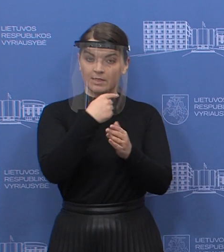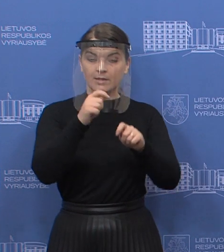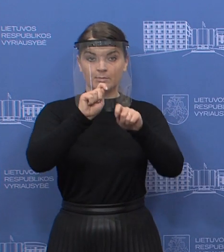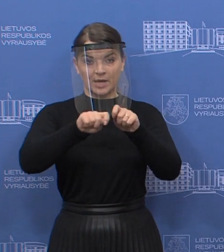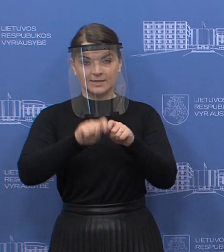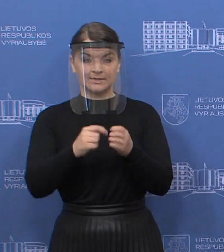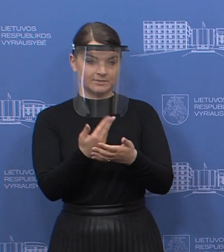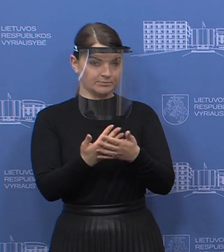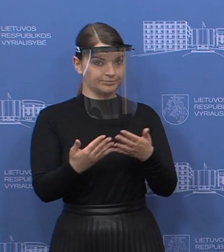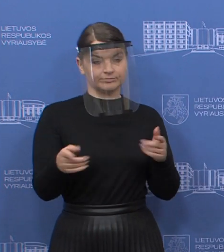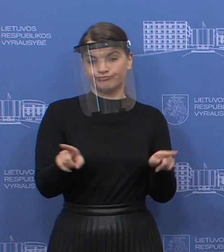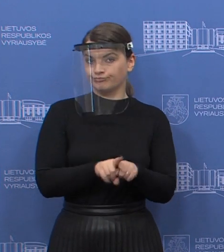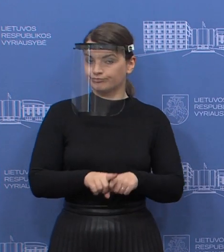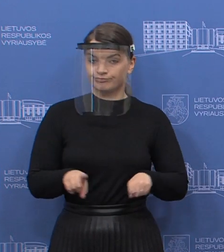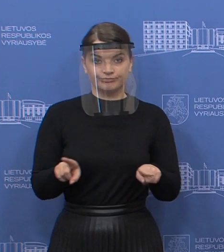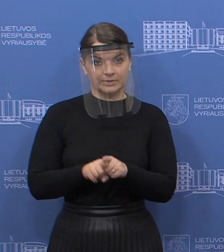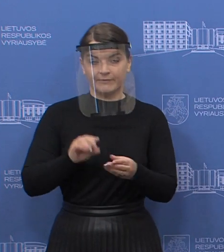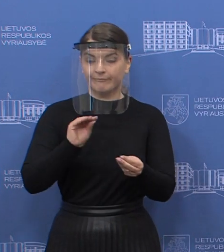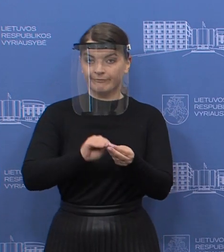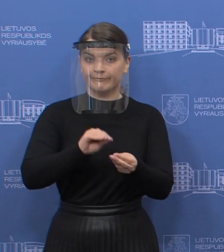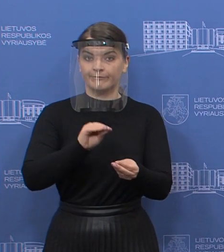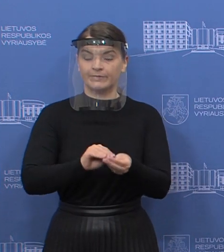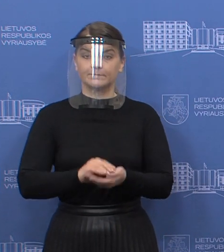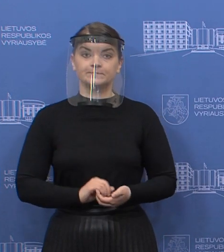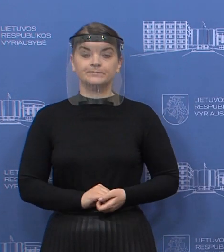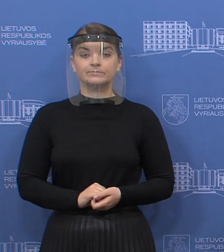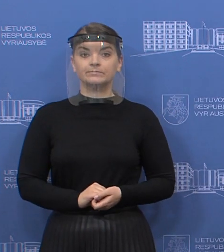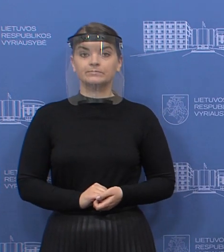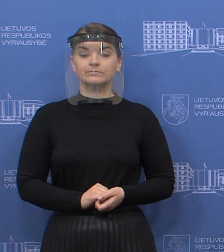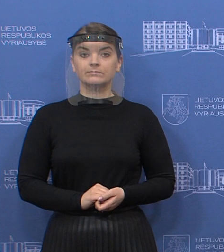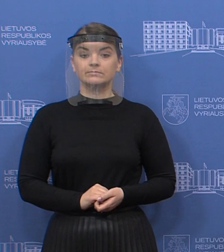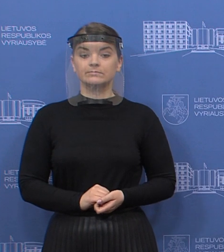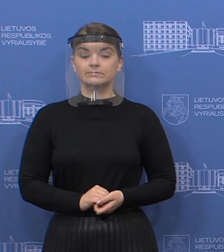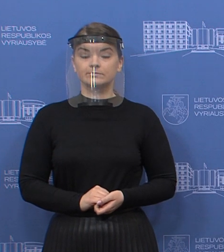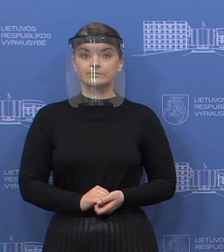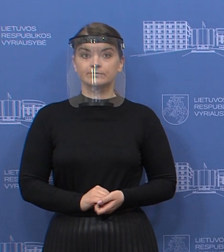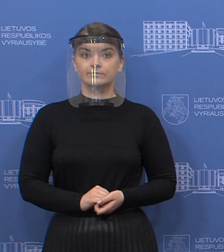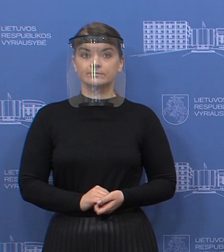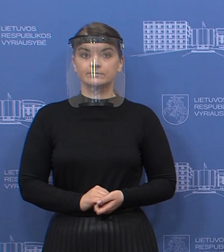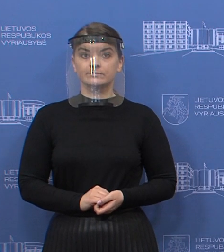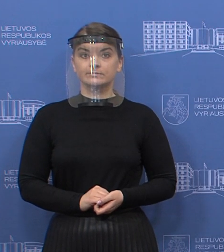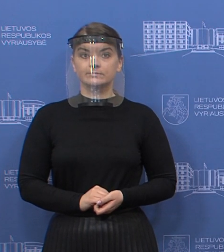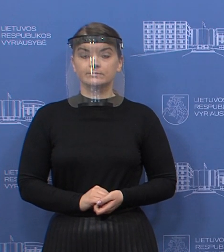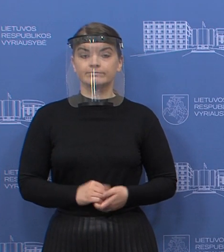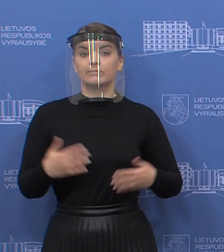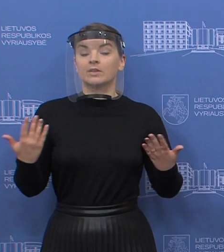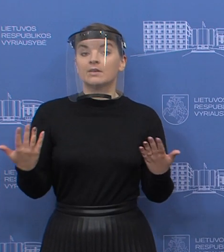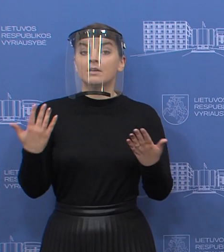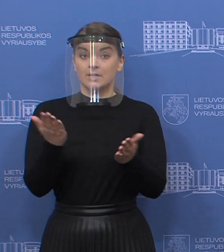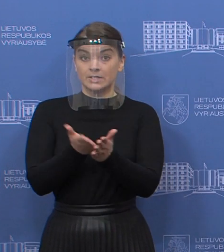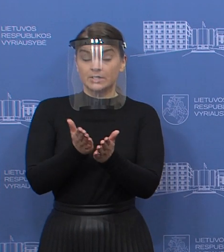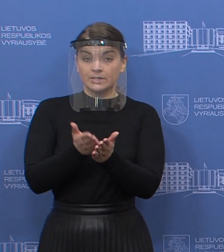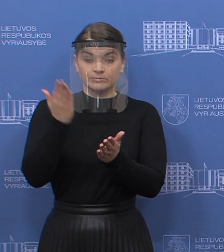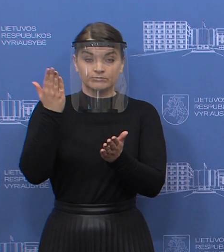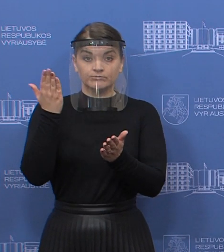pilno paketo, kas ir buvo taikomas iki šiol. Na, tiesa, yra atižvilgta į